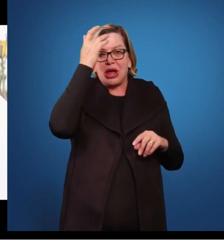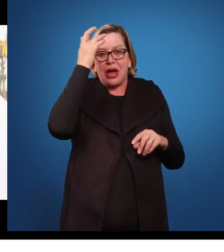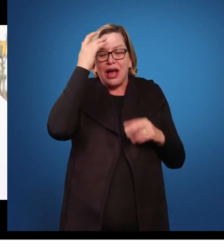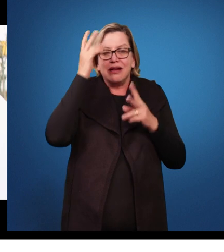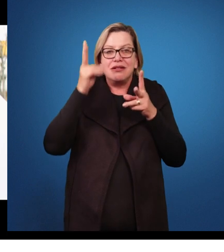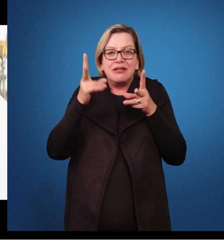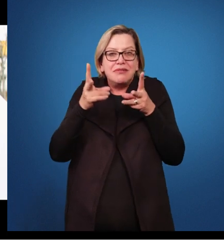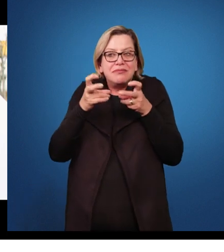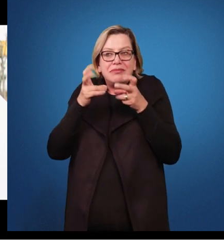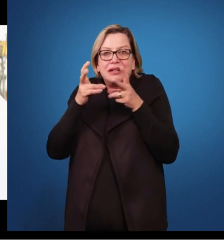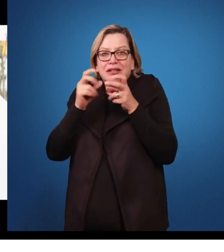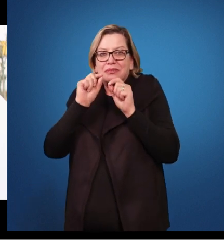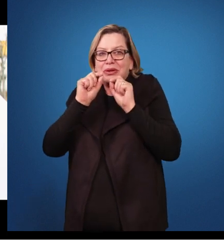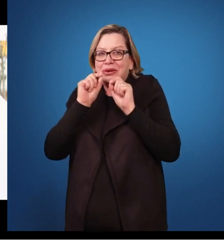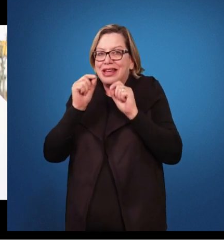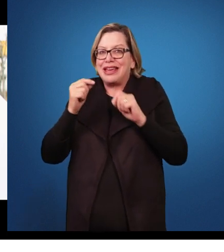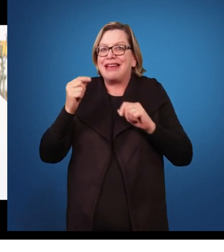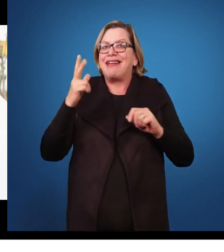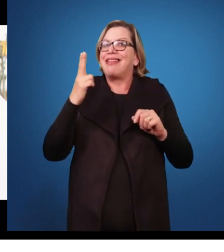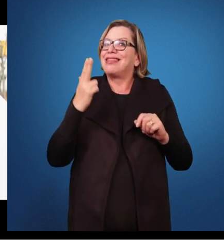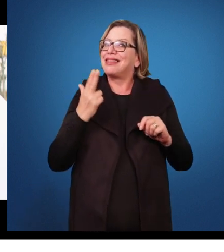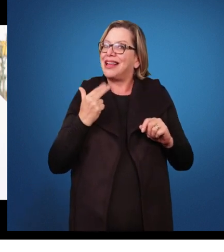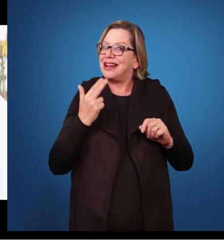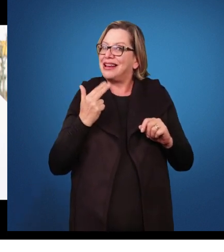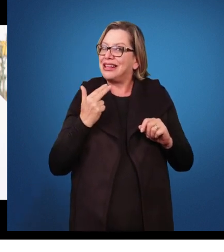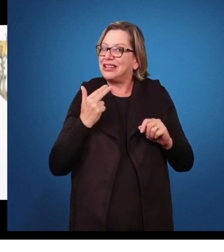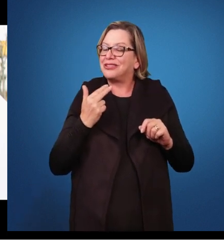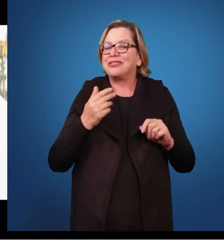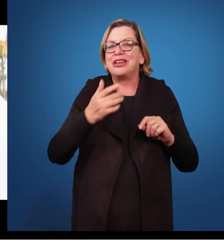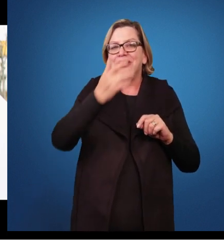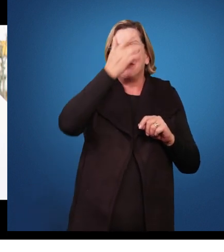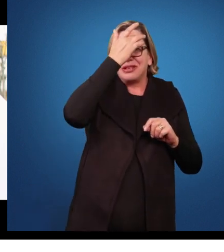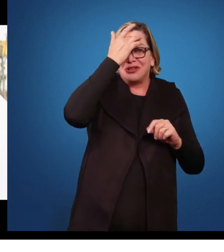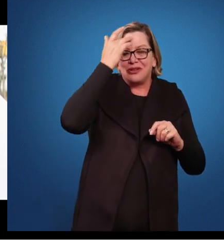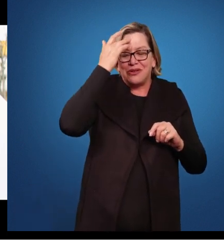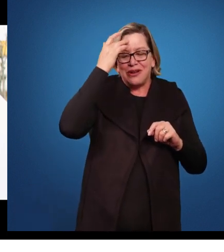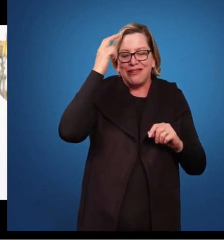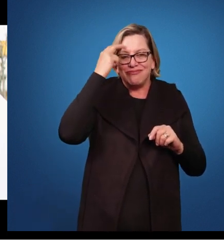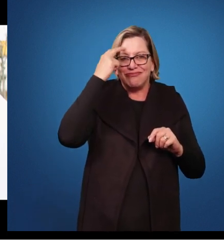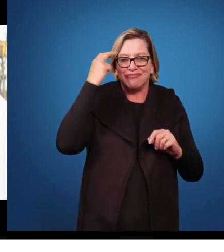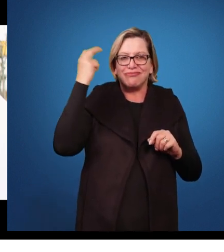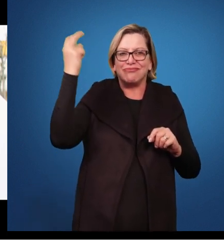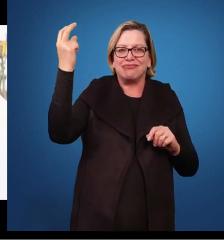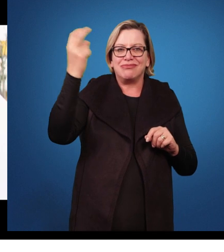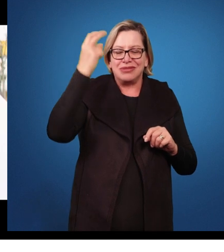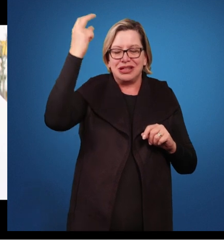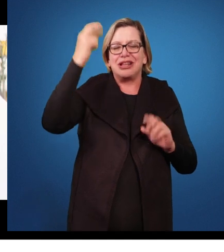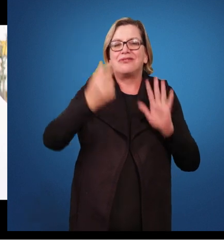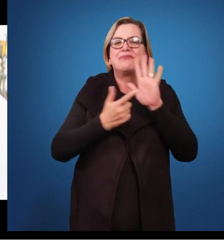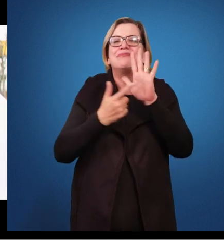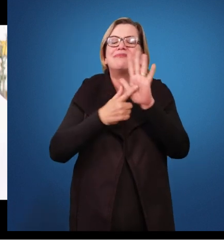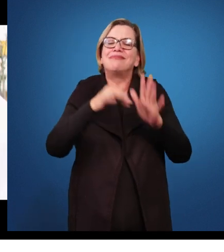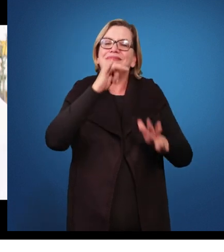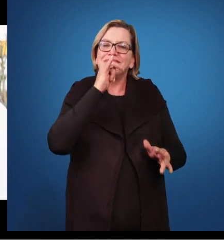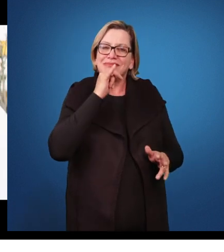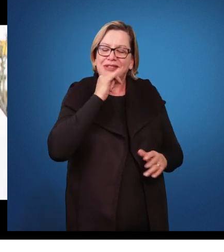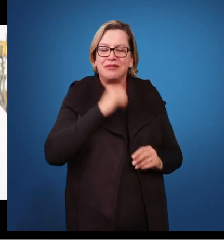é ser talentoso de uma pessoa que tem superdotação. Então, dar um exemplo, né? Eu posso ter uma